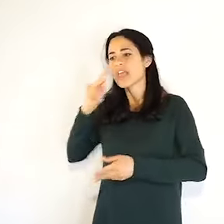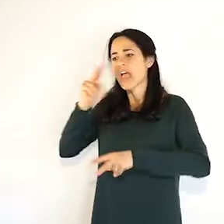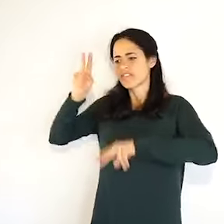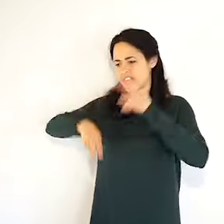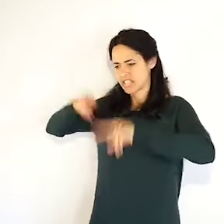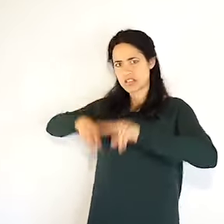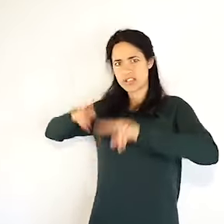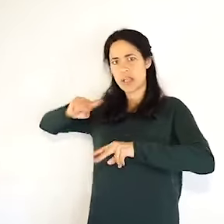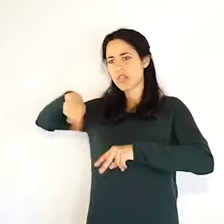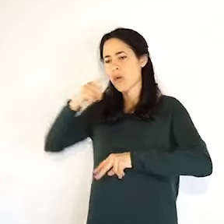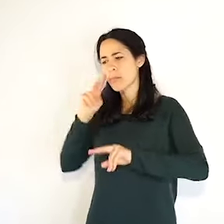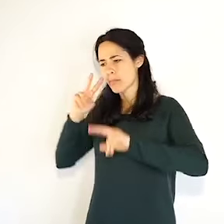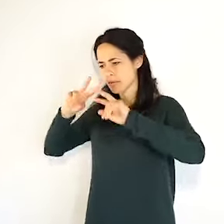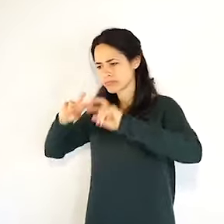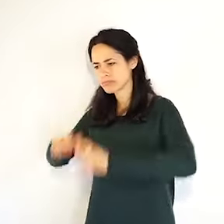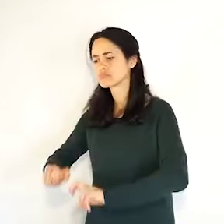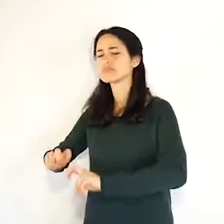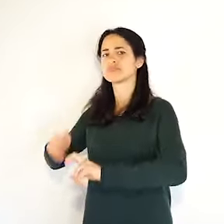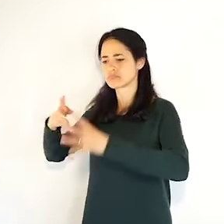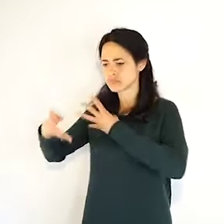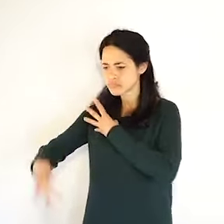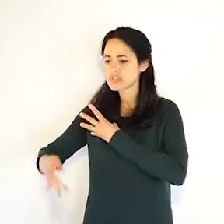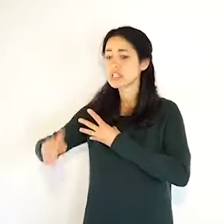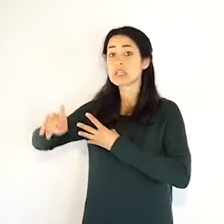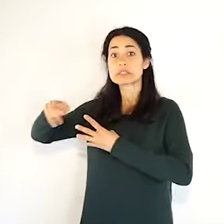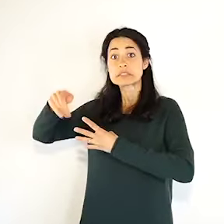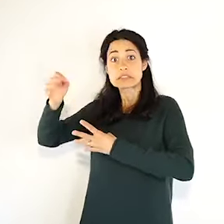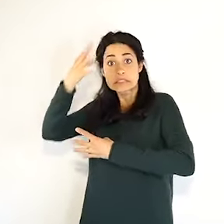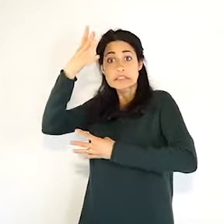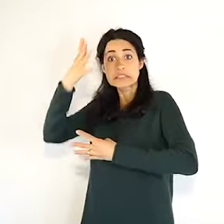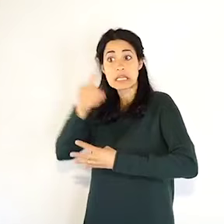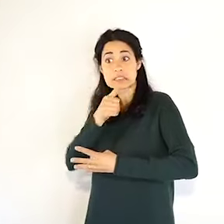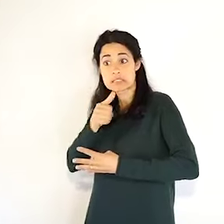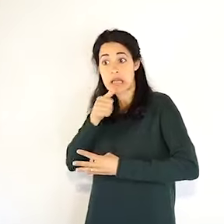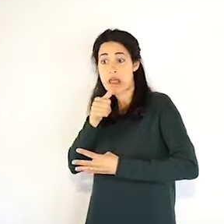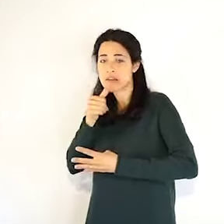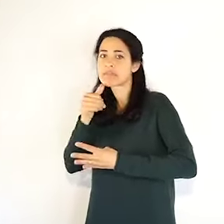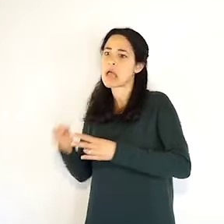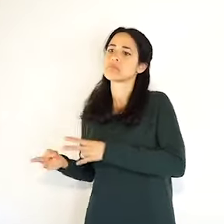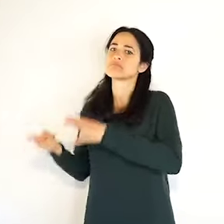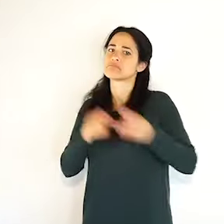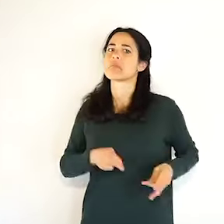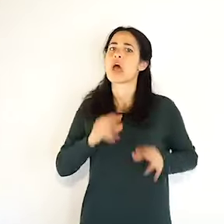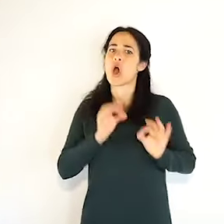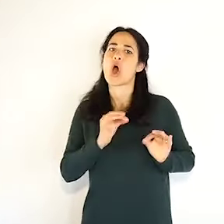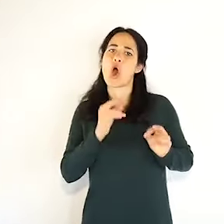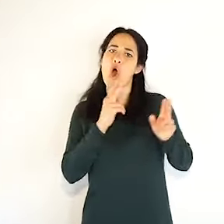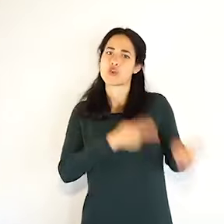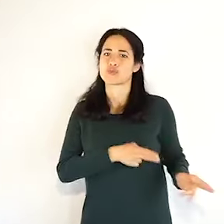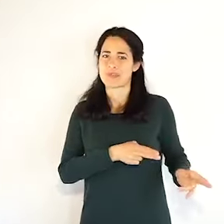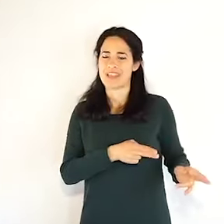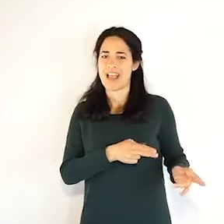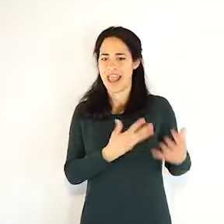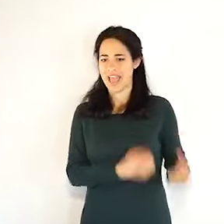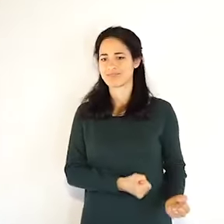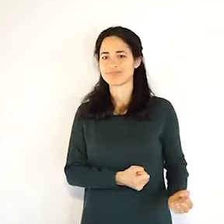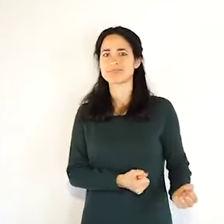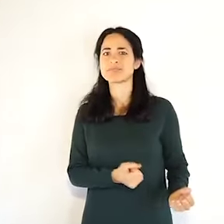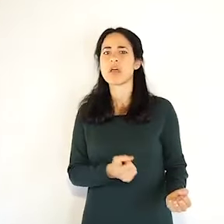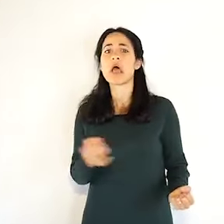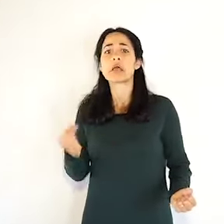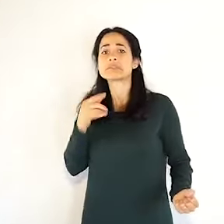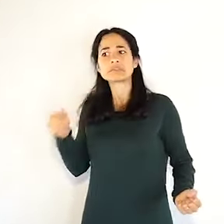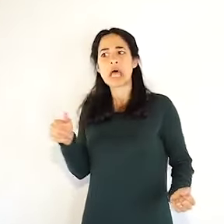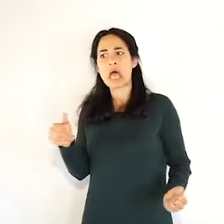a Reggio Emilia, poi il direttore non voleva che lo dicessi perché è scaramanti, come io lo dico lo stesso, oggi a Reggio Emilia abbiamo avuto 5 ricoveri,